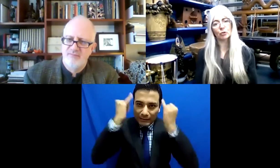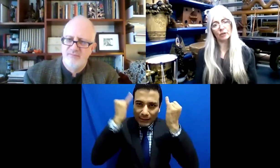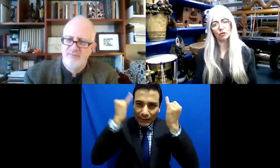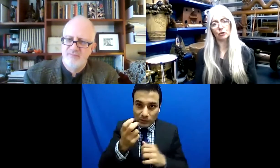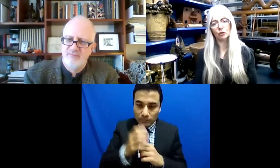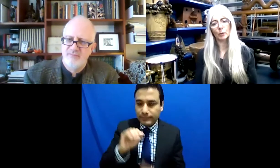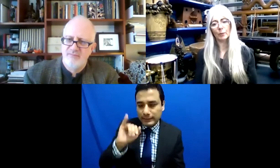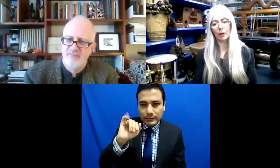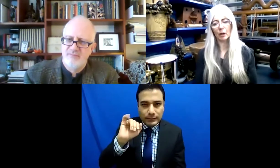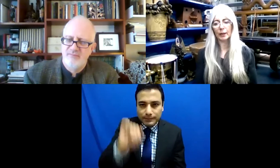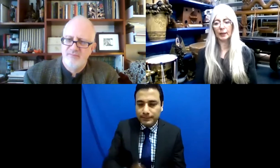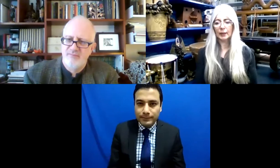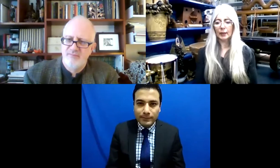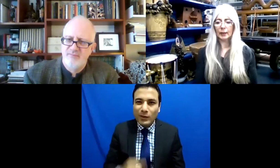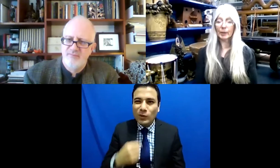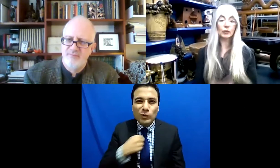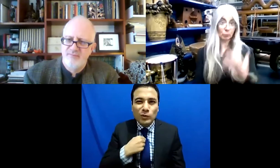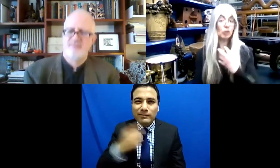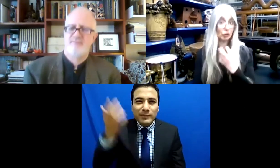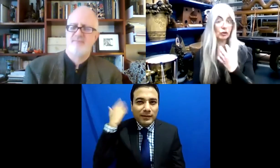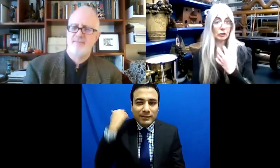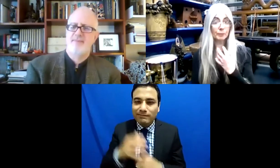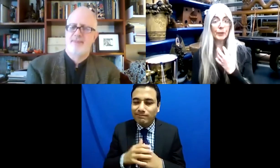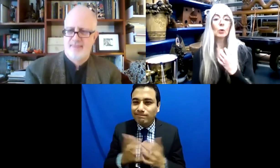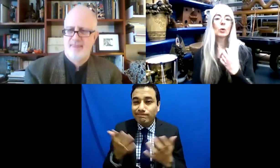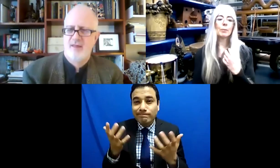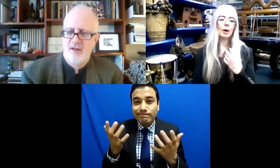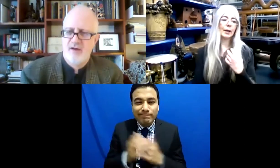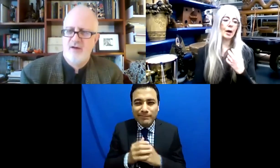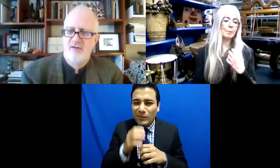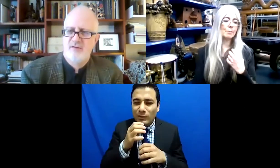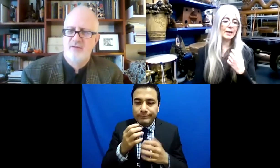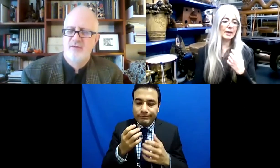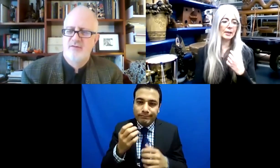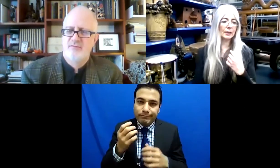He estado en tantas situaciones en las que como música.